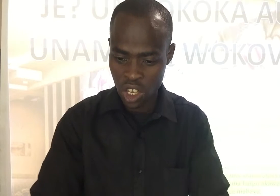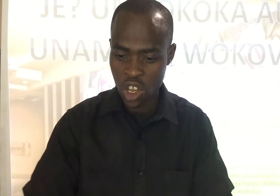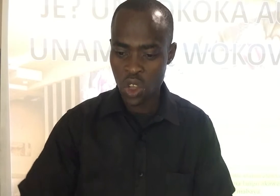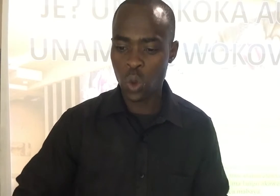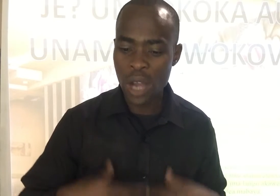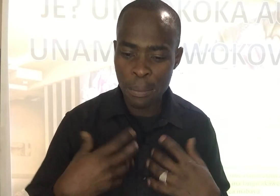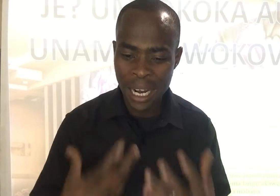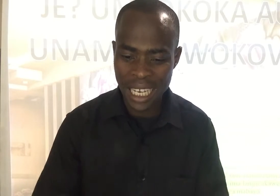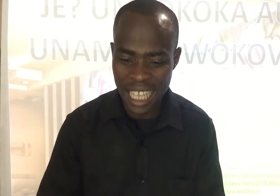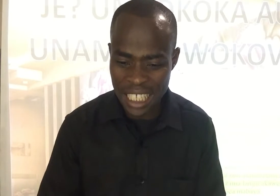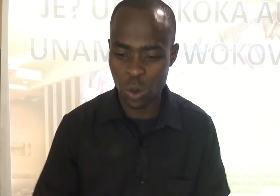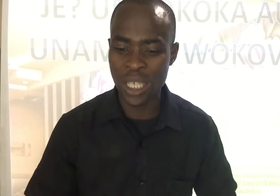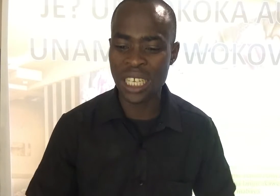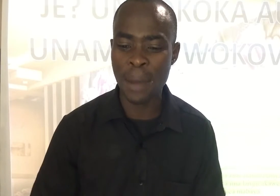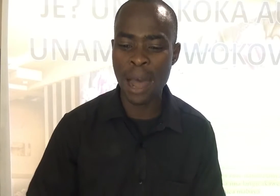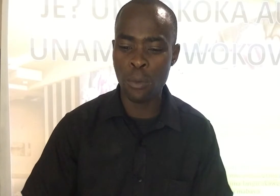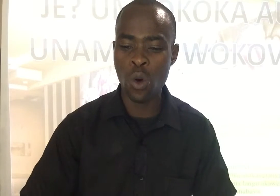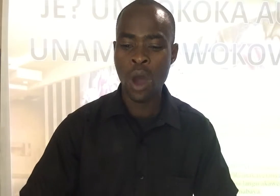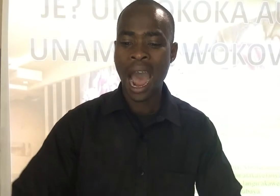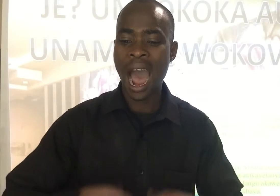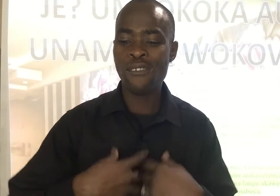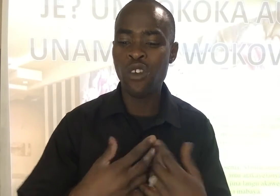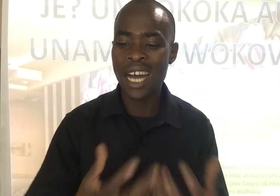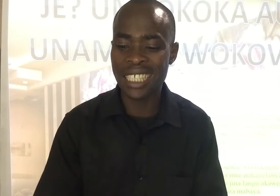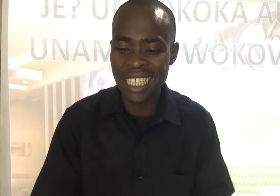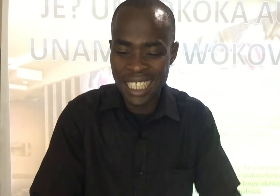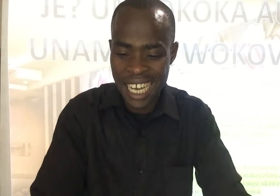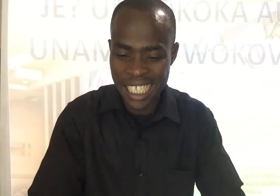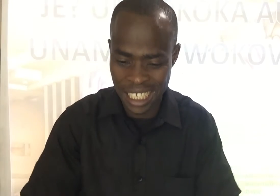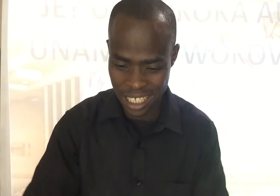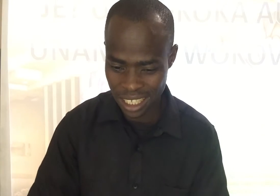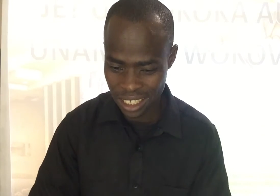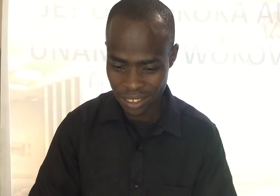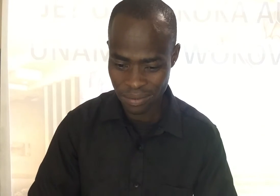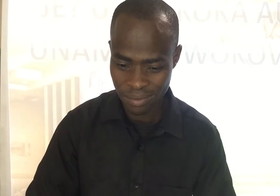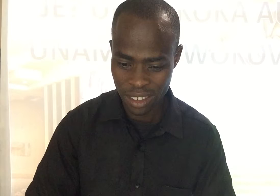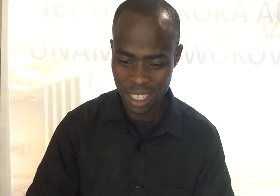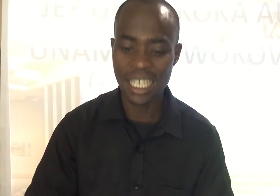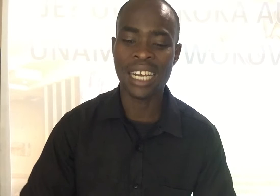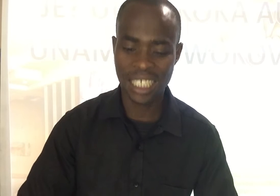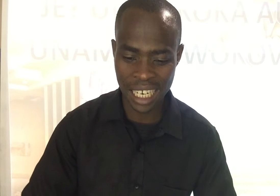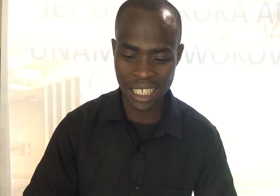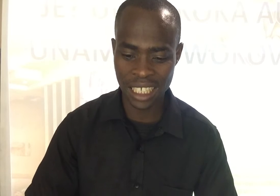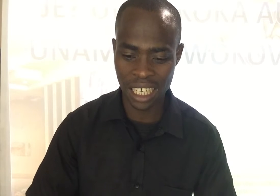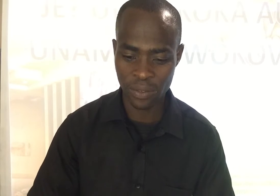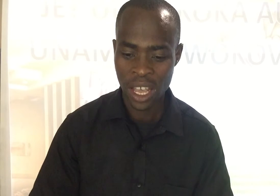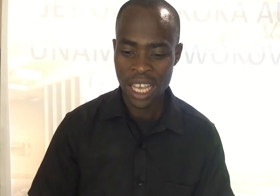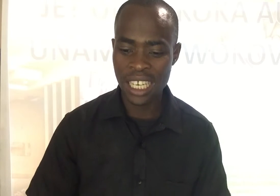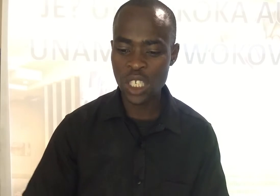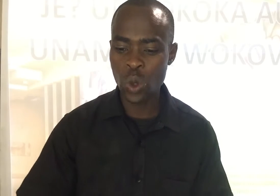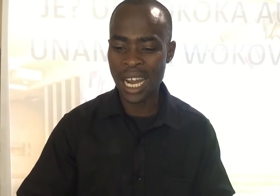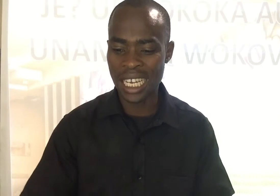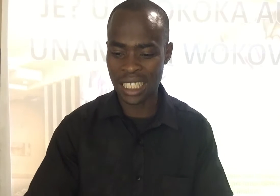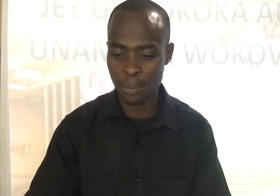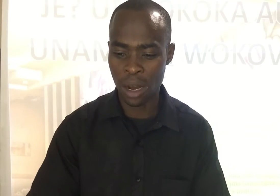Tuka mkataza kwa sababu hafuatani nasi Salsina tisa Yesu akasema